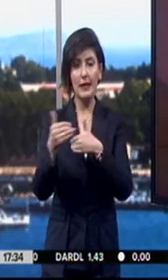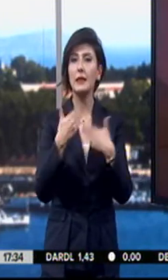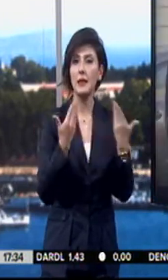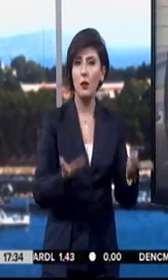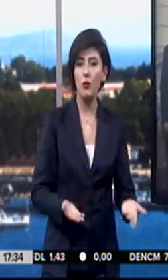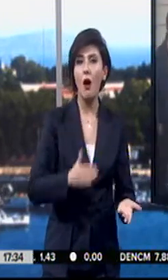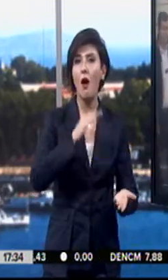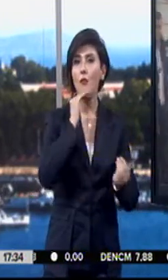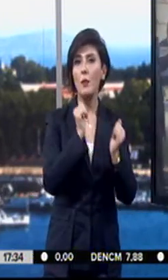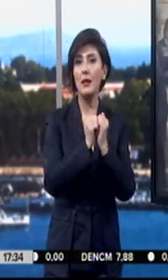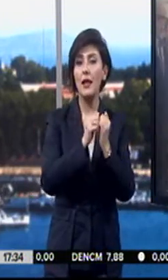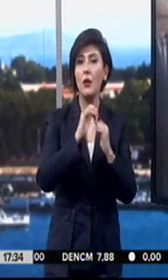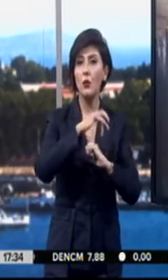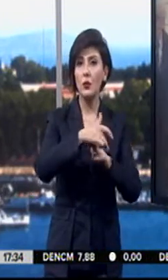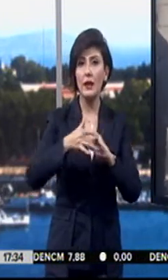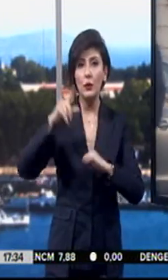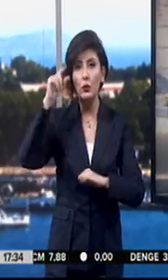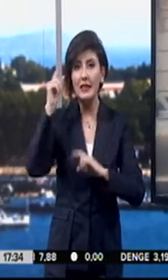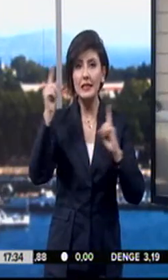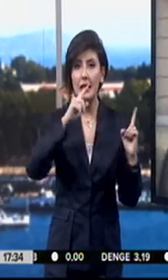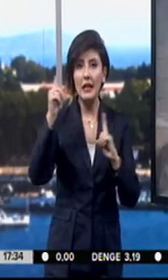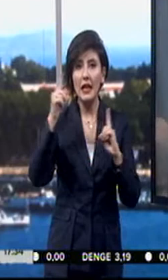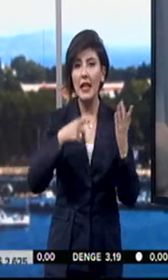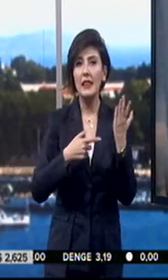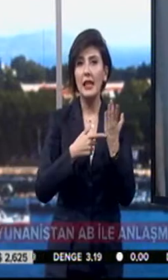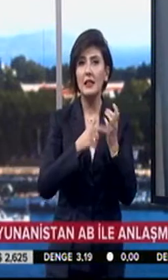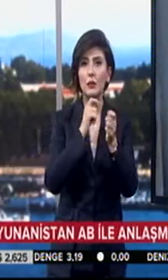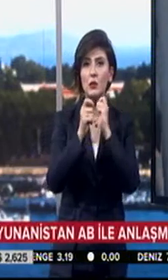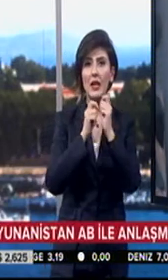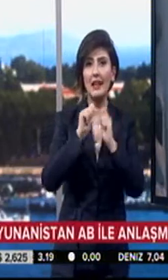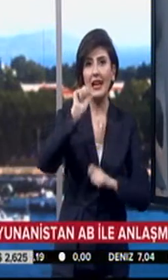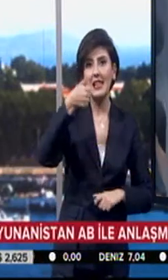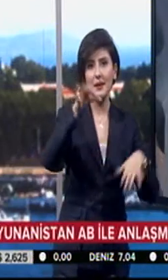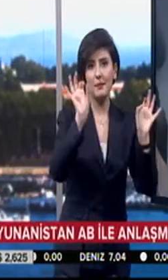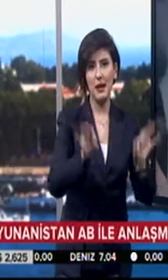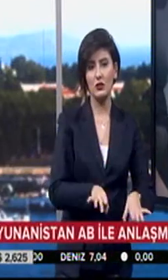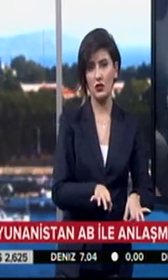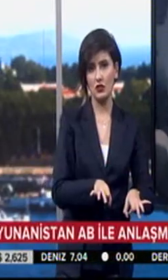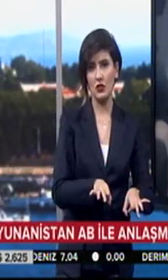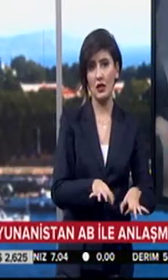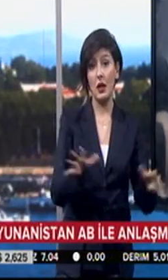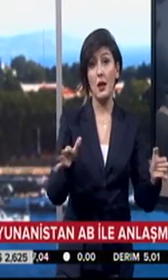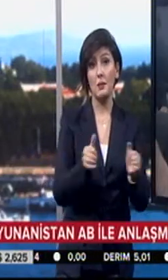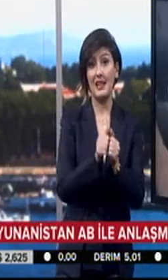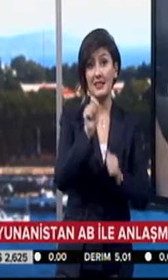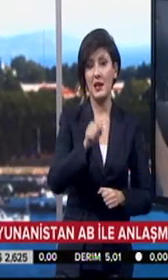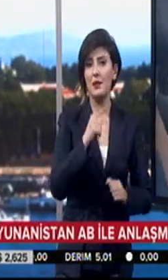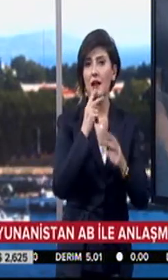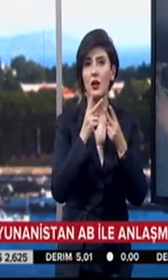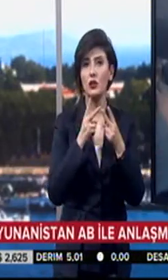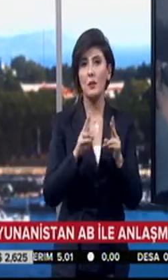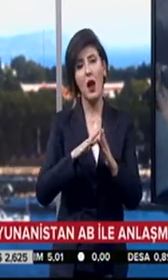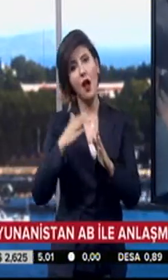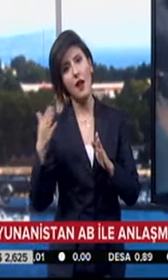edildi. Avrupa Birliği ülkeleriyle Yunanistan arasındaki teknik müzakereler yarın başlayacak. Birlikten yapılan